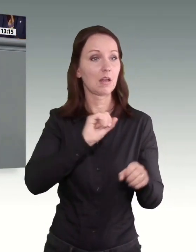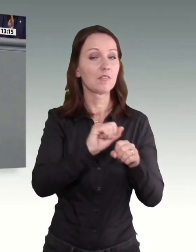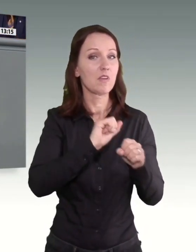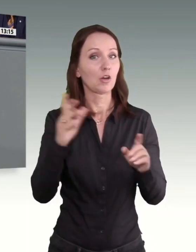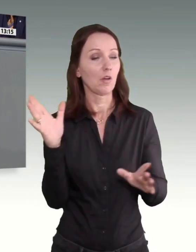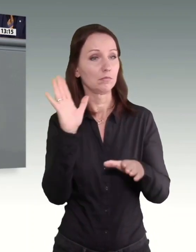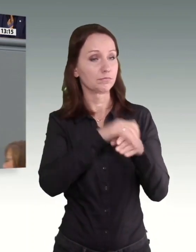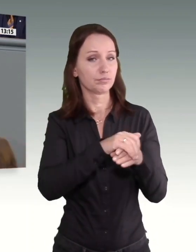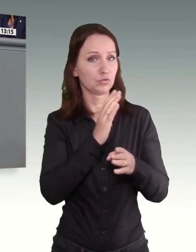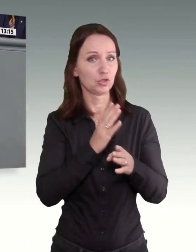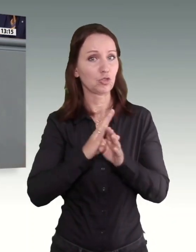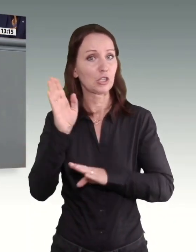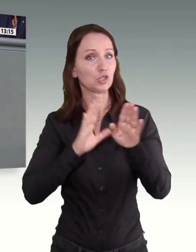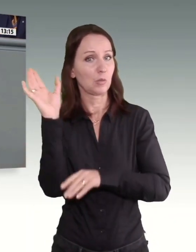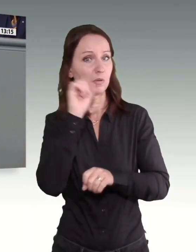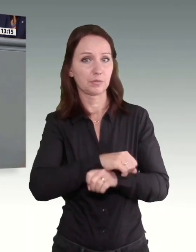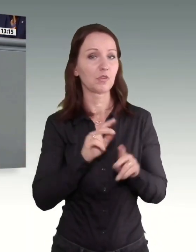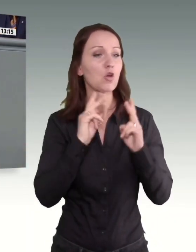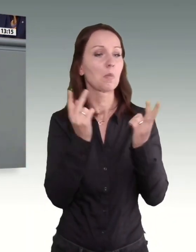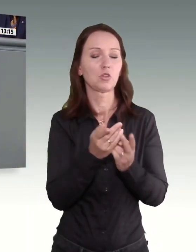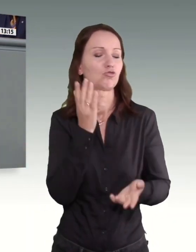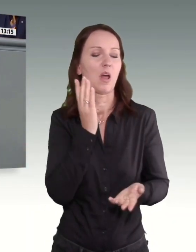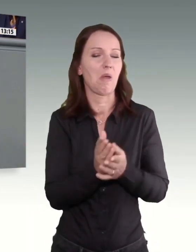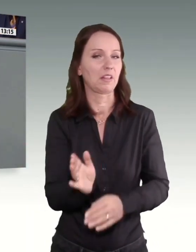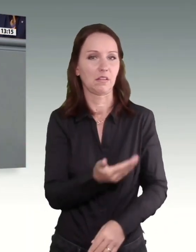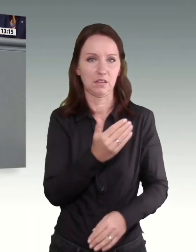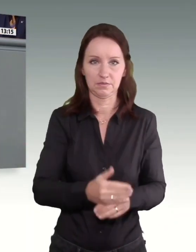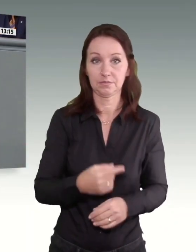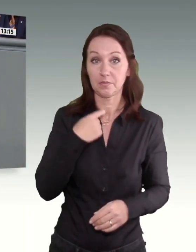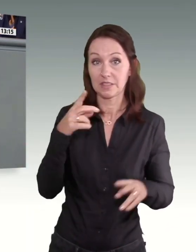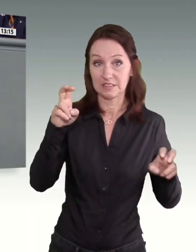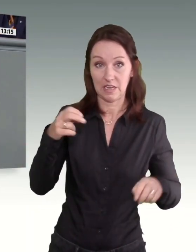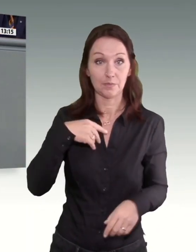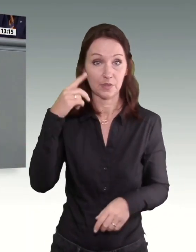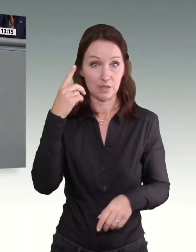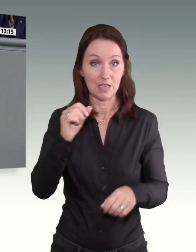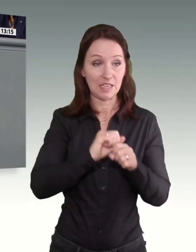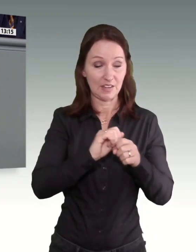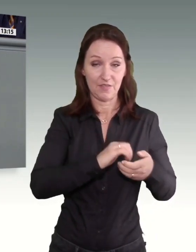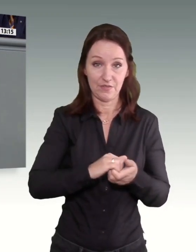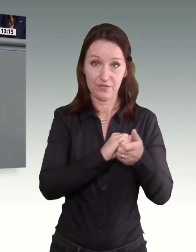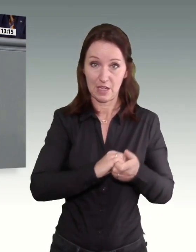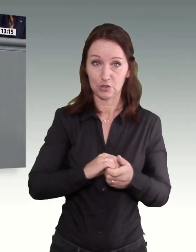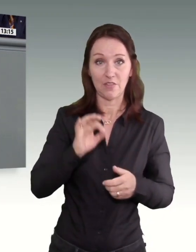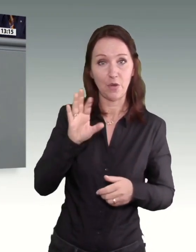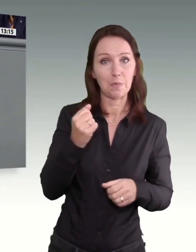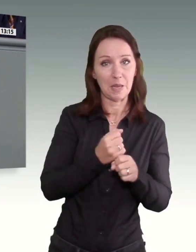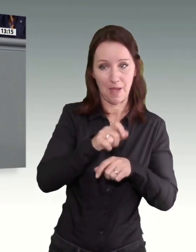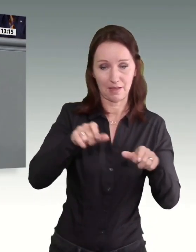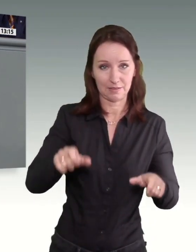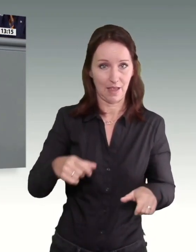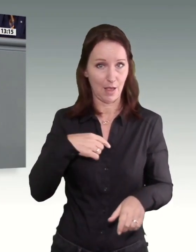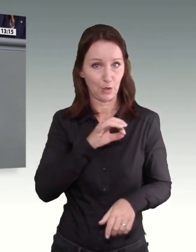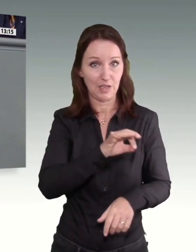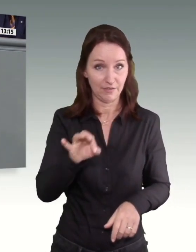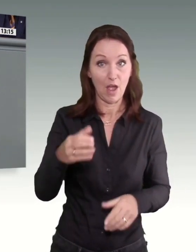ohnehin am Ende. Zitat. Ich denke nicht, dass die Gewerkschaften sich im Interesse der von Ihnen vertretenen Beschäftigten weiter an dem Prozess der